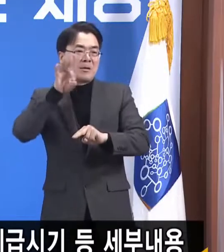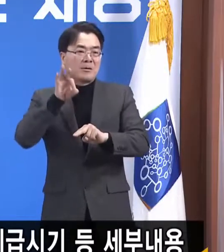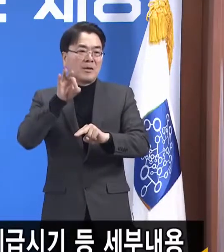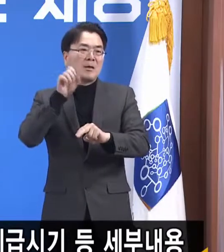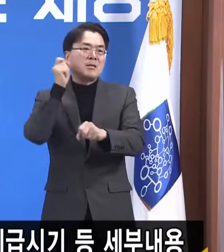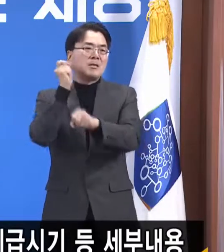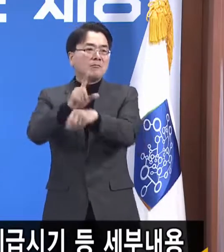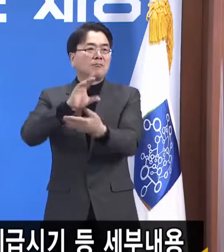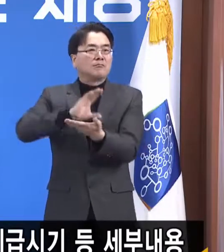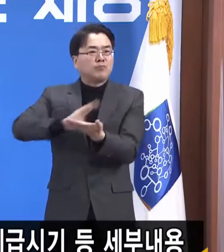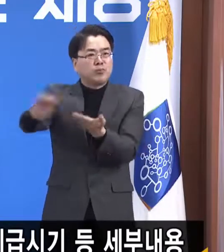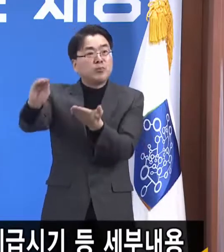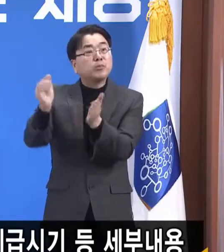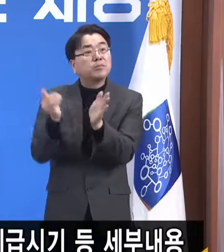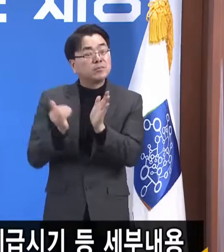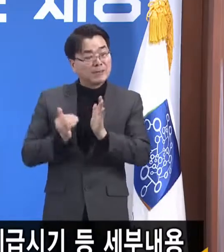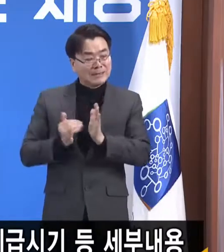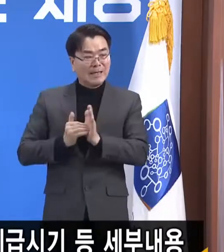소진한 상태이기 때문에